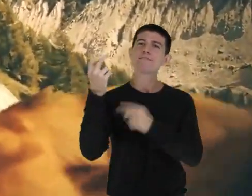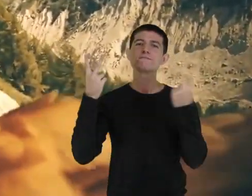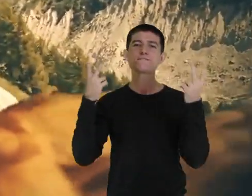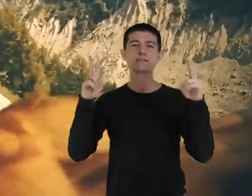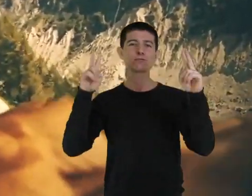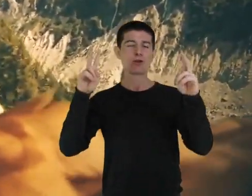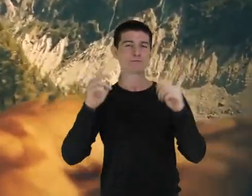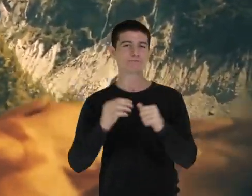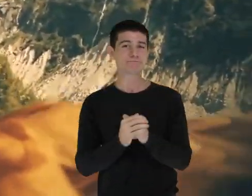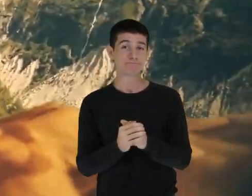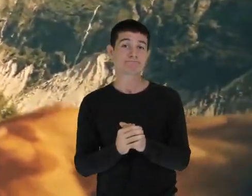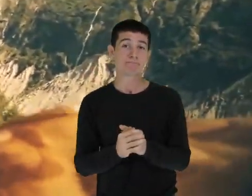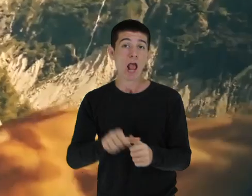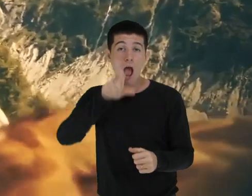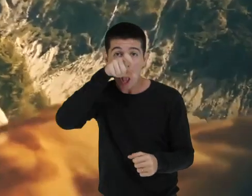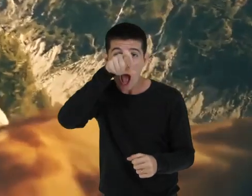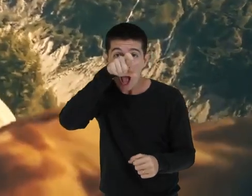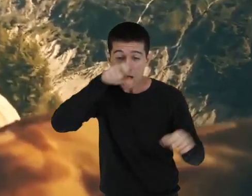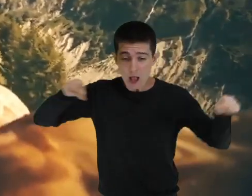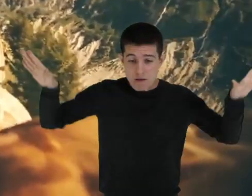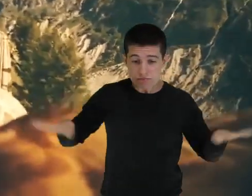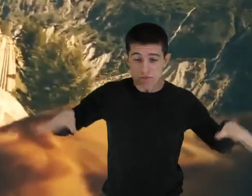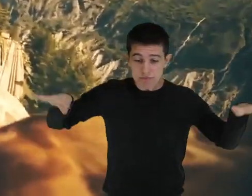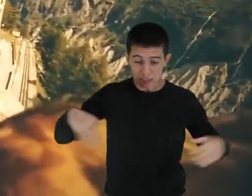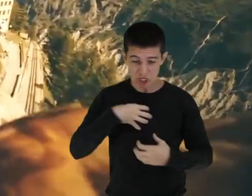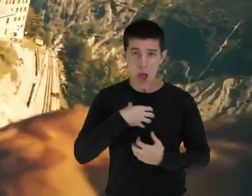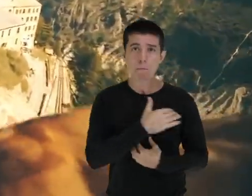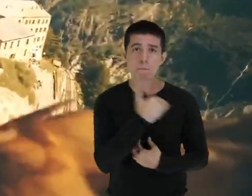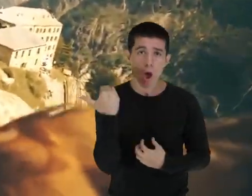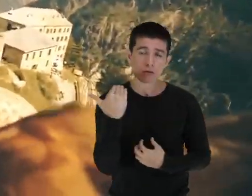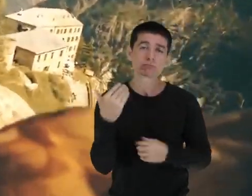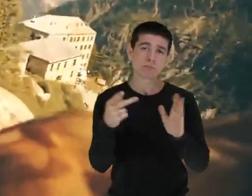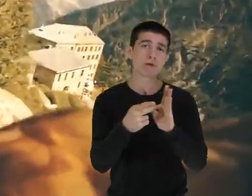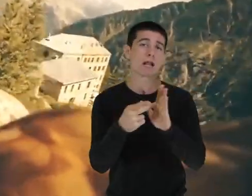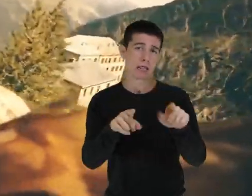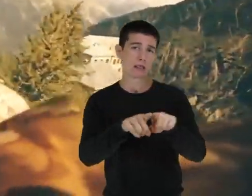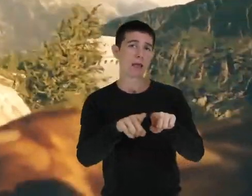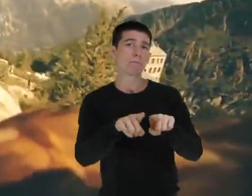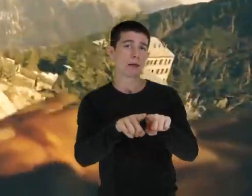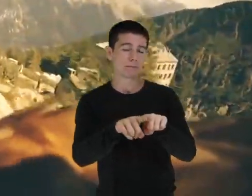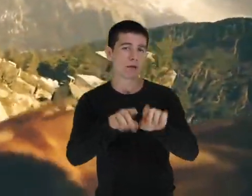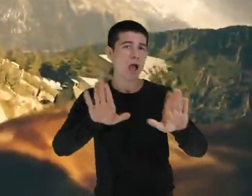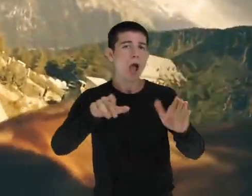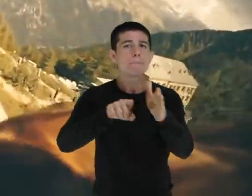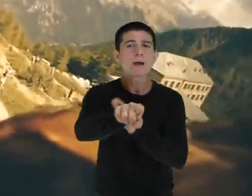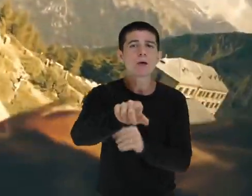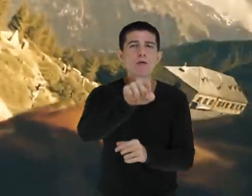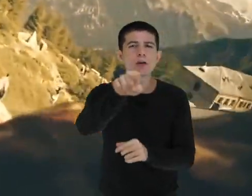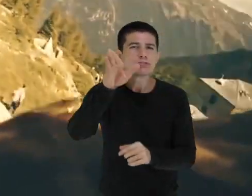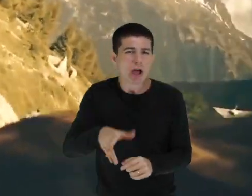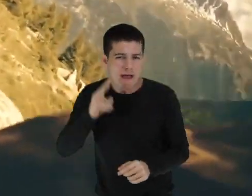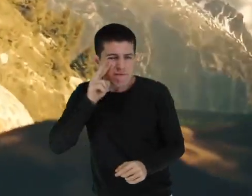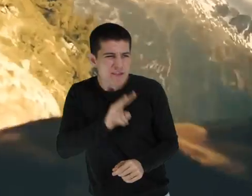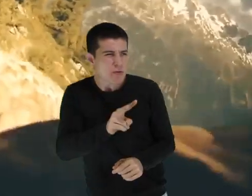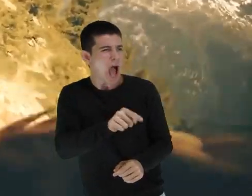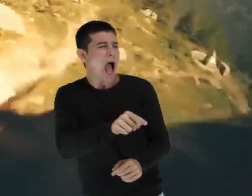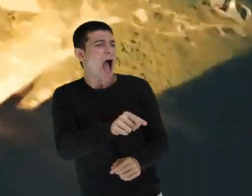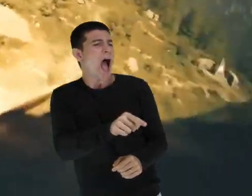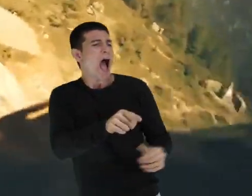Finalmente, as águias também morrem. Mas eu pergunto, alguma vez você achou os restos mortais de uma